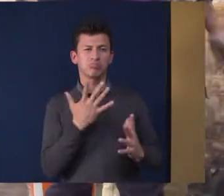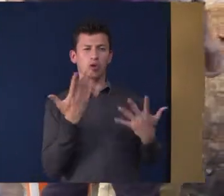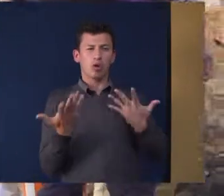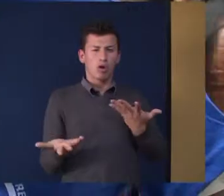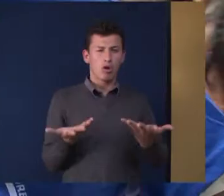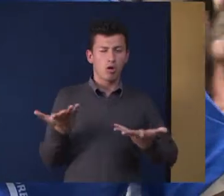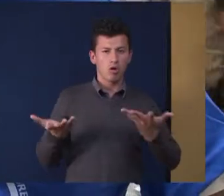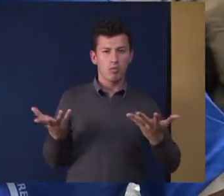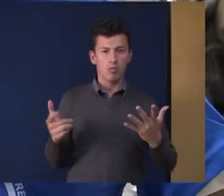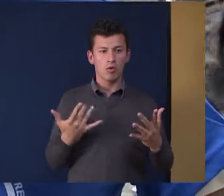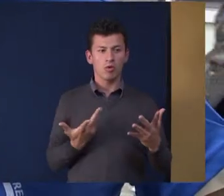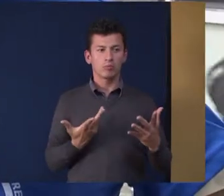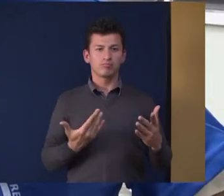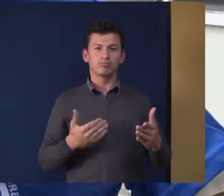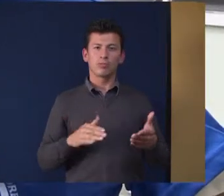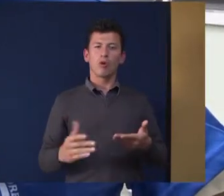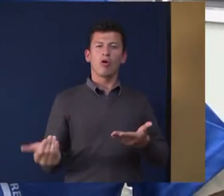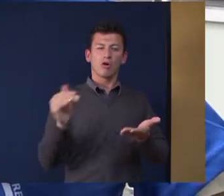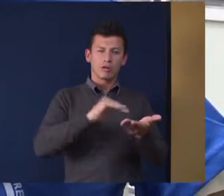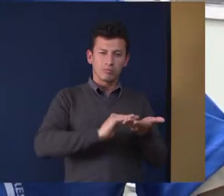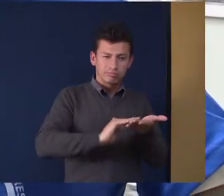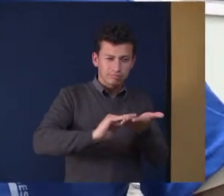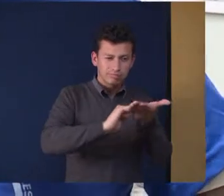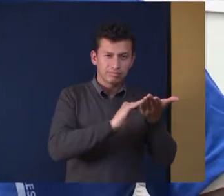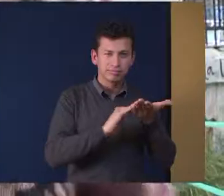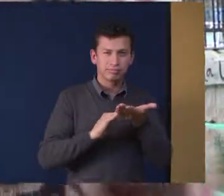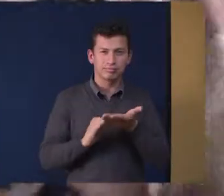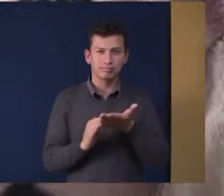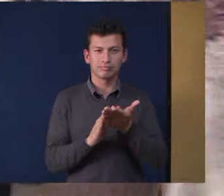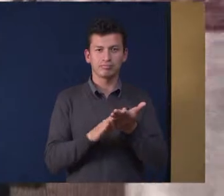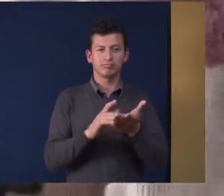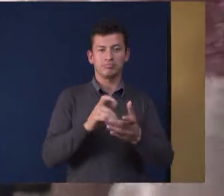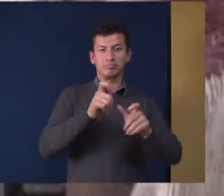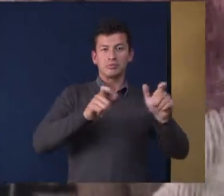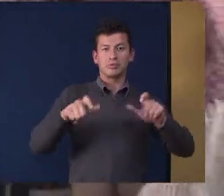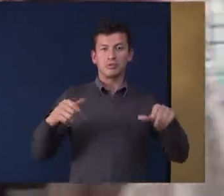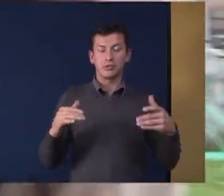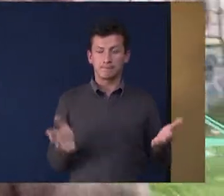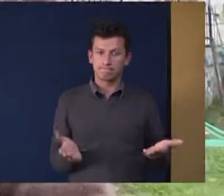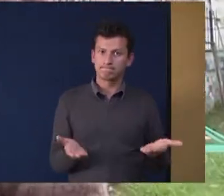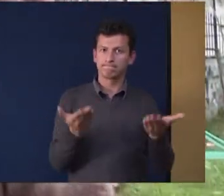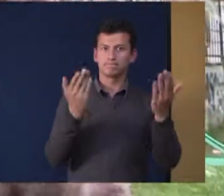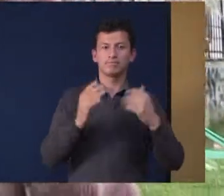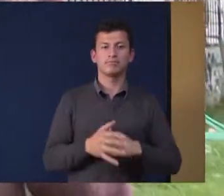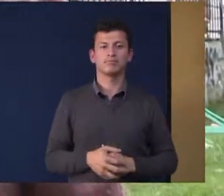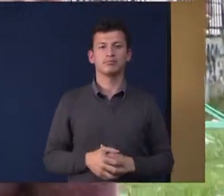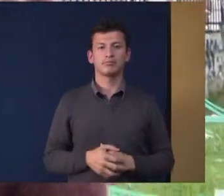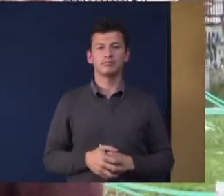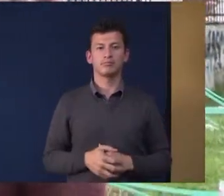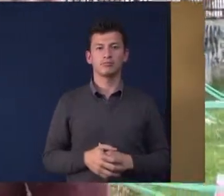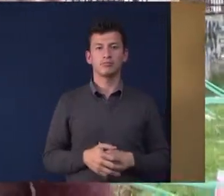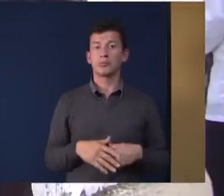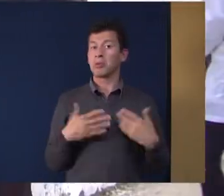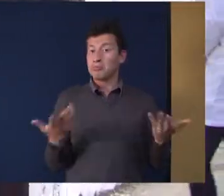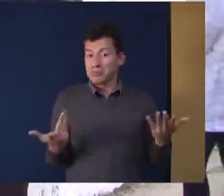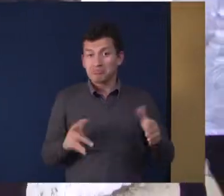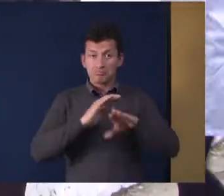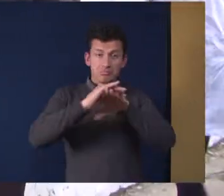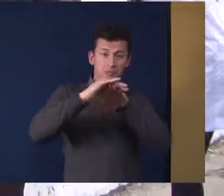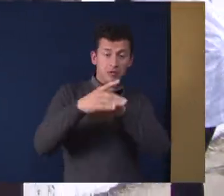a recomponer ese tejido social que tanto nos hace falta Entonces pues que invitarlos también a que participen, a que se apropien también de su